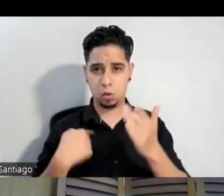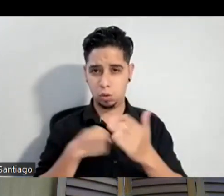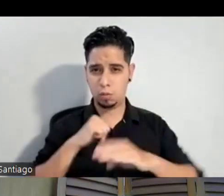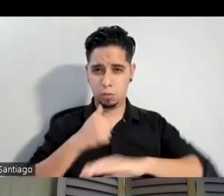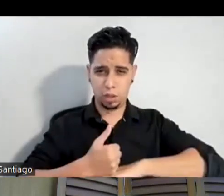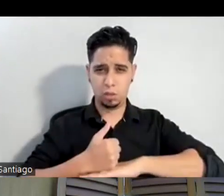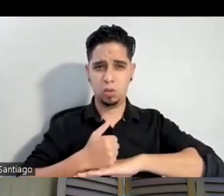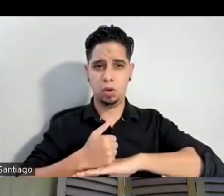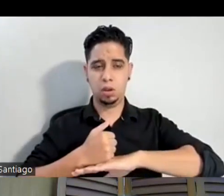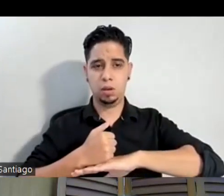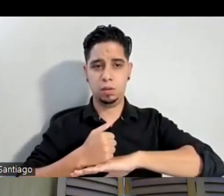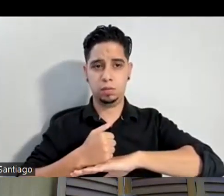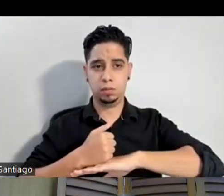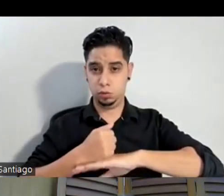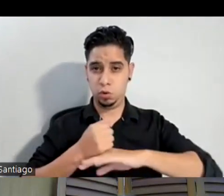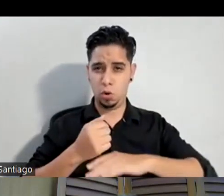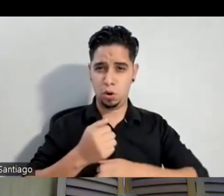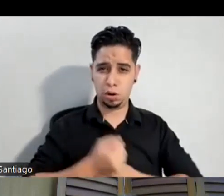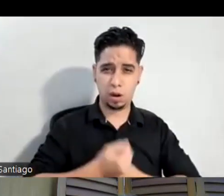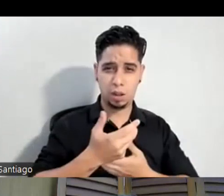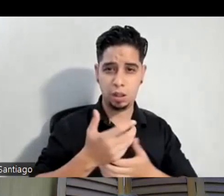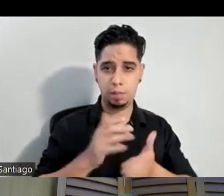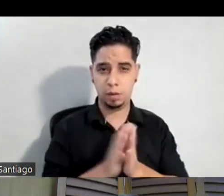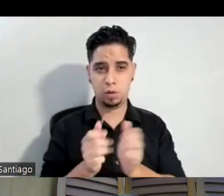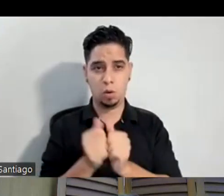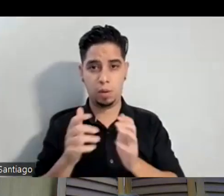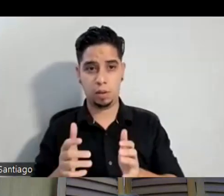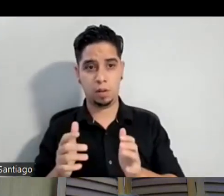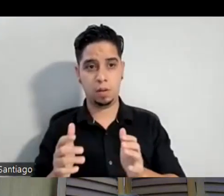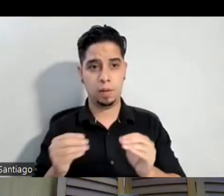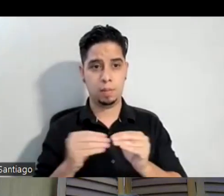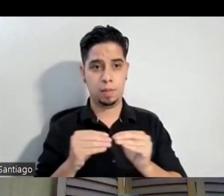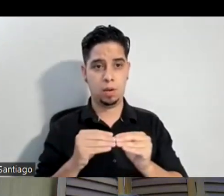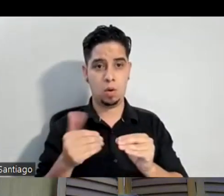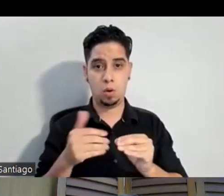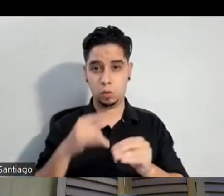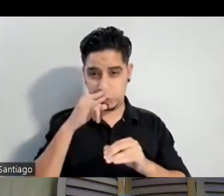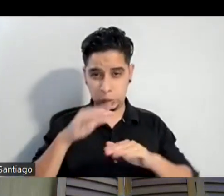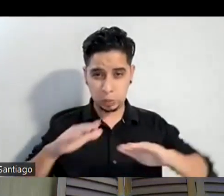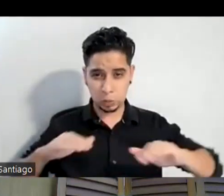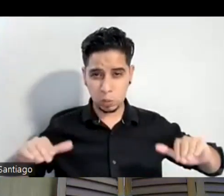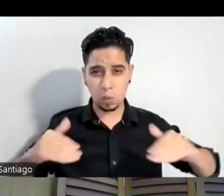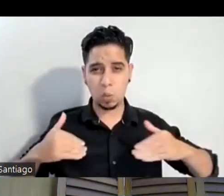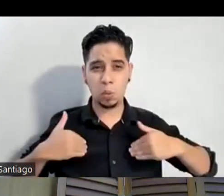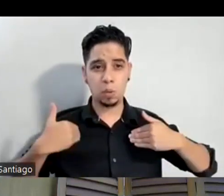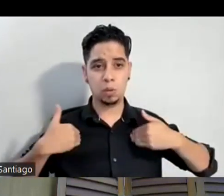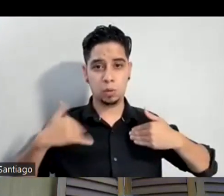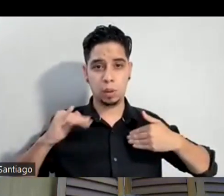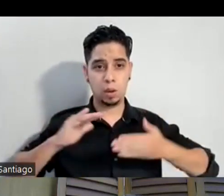yo la canto y la cantan mis compañeros más grandes pero hay unos que son niños los jovencitos todavía están en la escuela dicen no